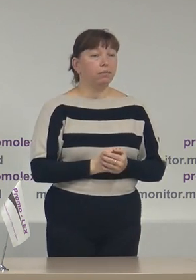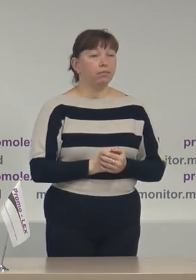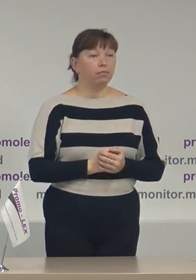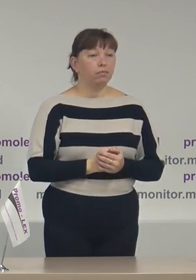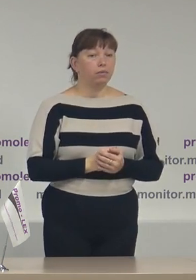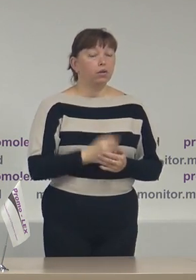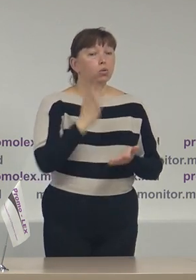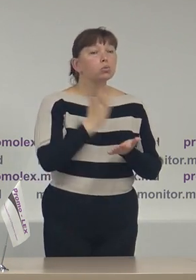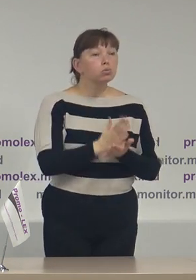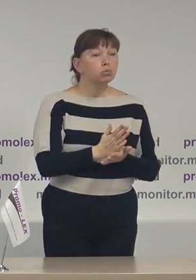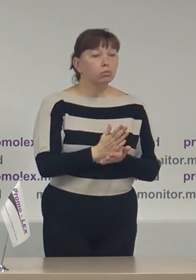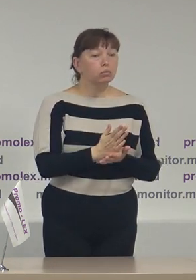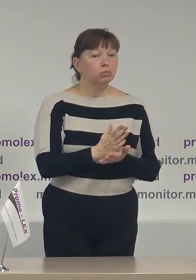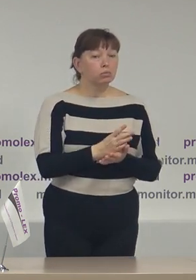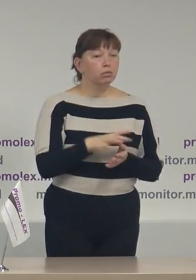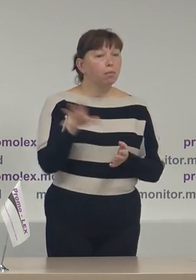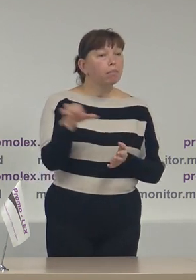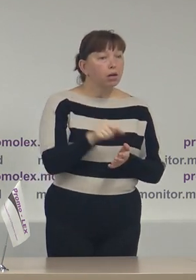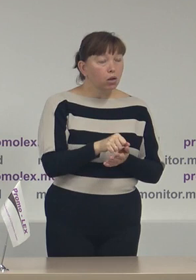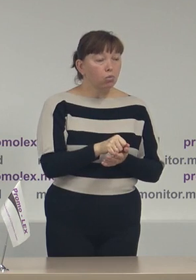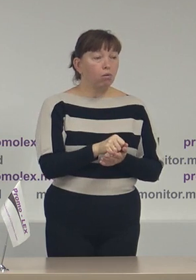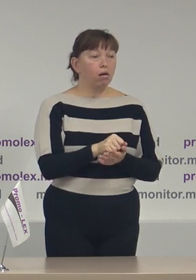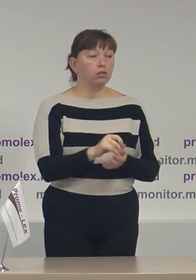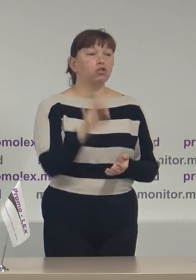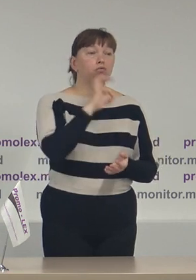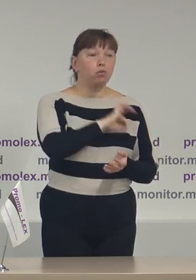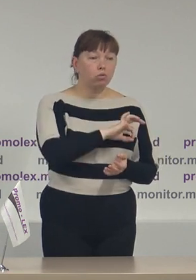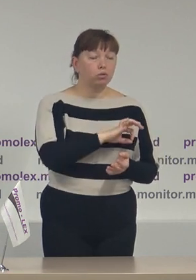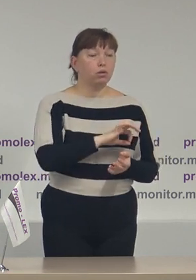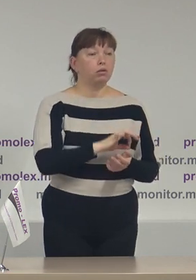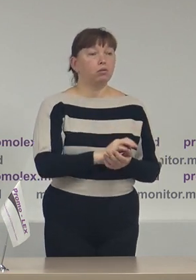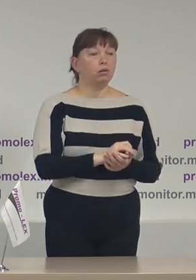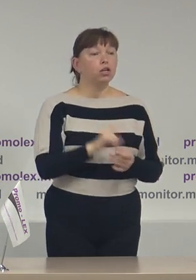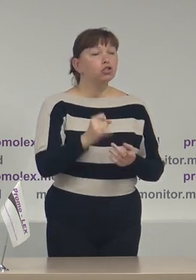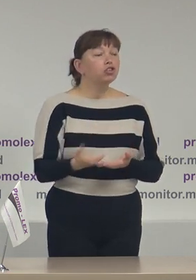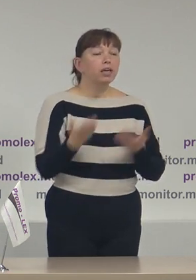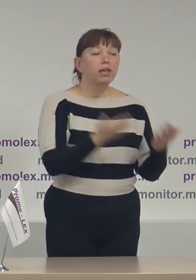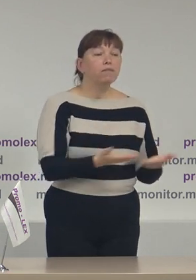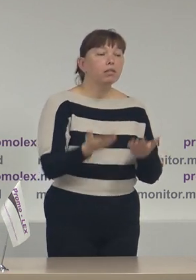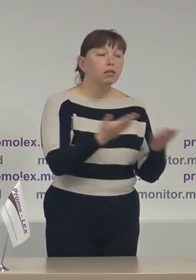sunt preluate și la ele sunt invitate